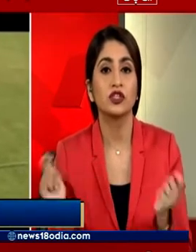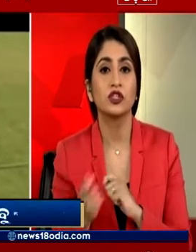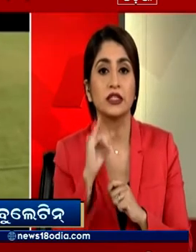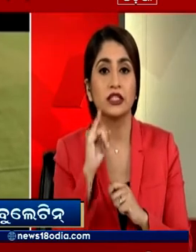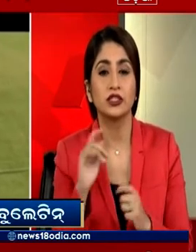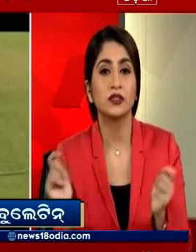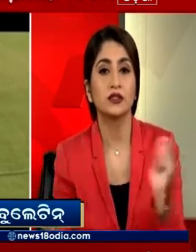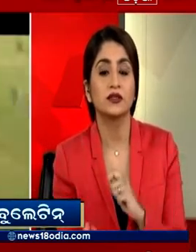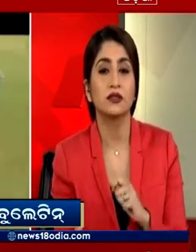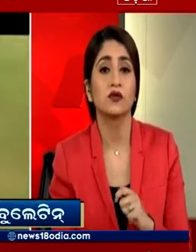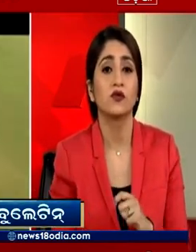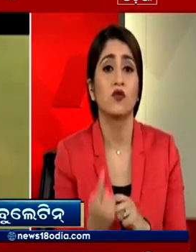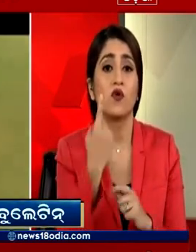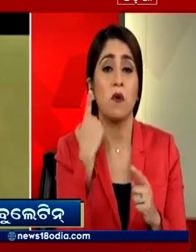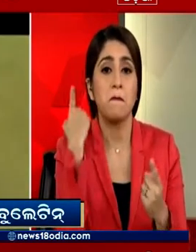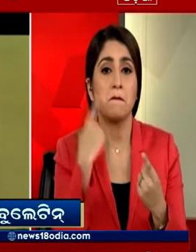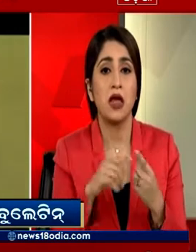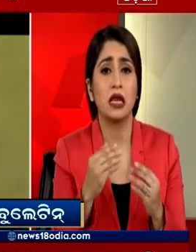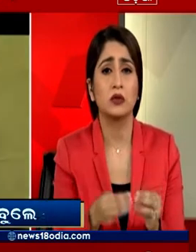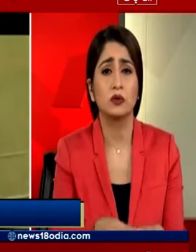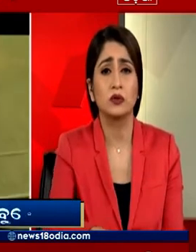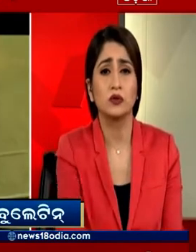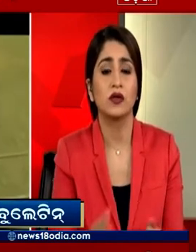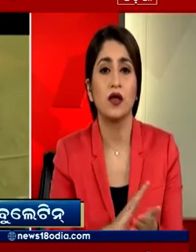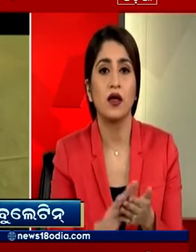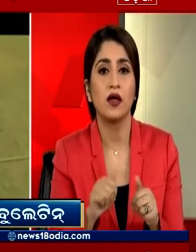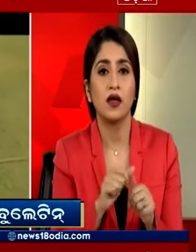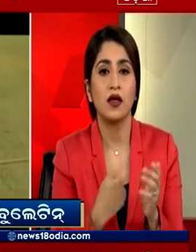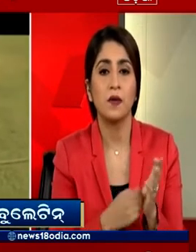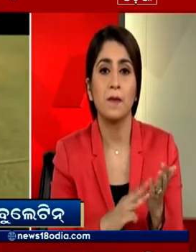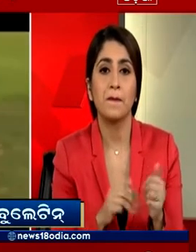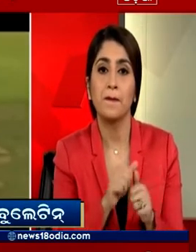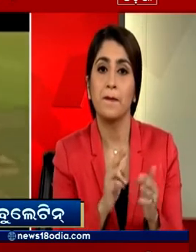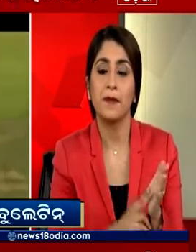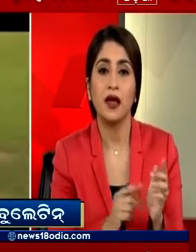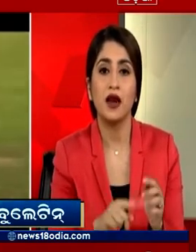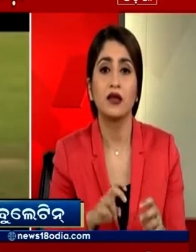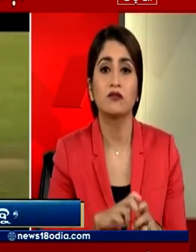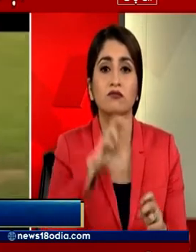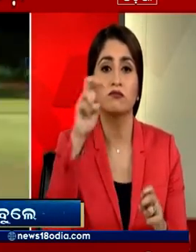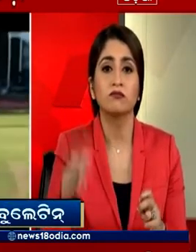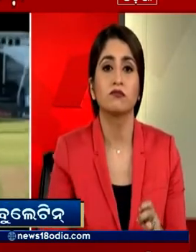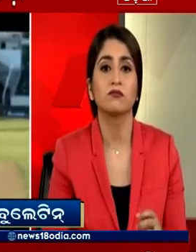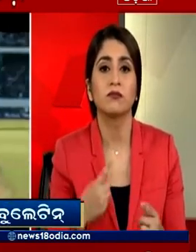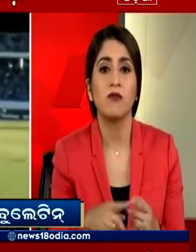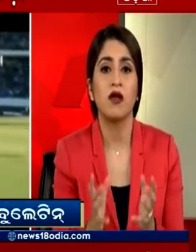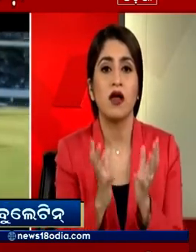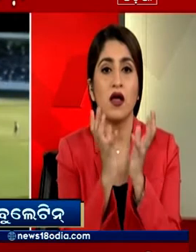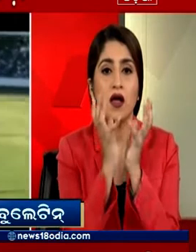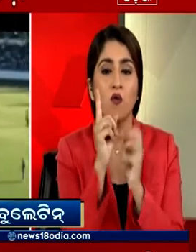कोशिश के लेकिन बाउंडरी लाइन पर फिल्दिंग कर रही हर्मन प्रीट ने एक लंबी छलांग लगाते हुए एक हाथ से हवा